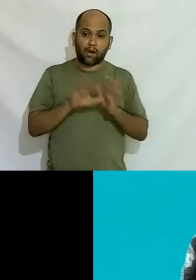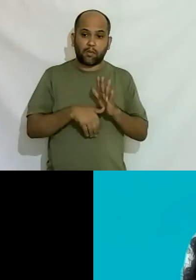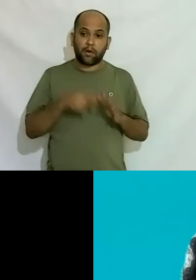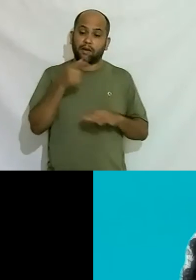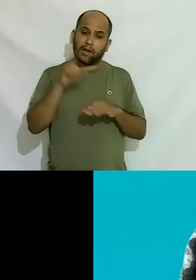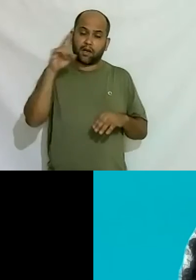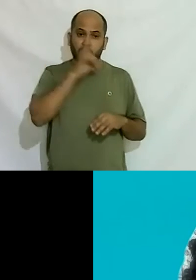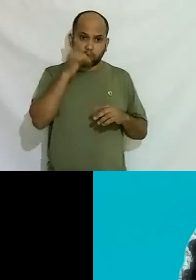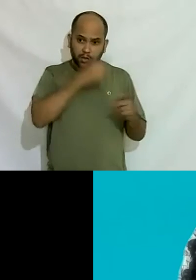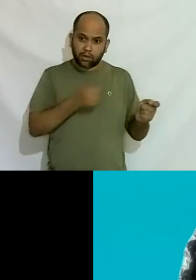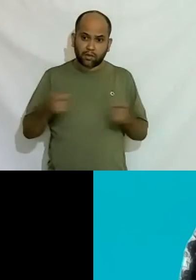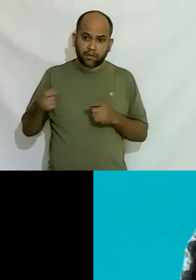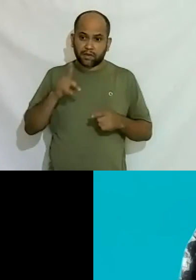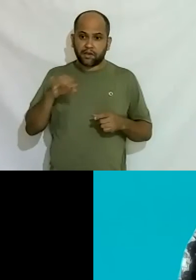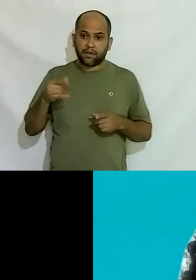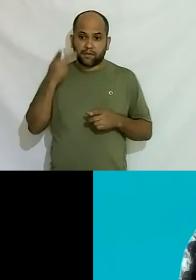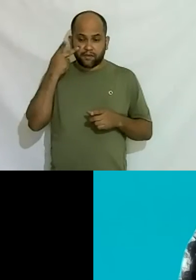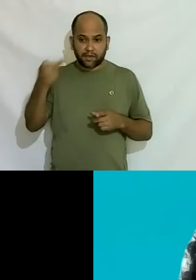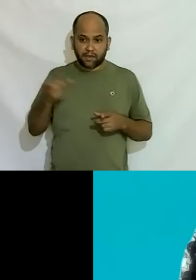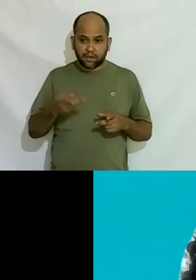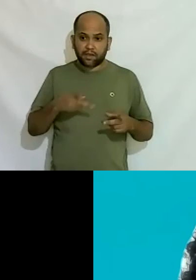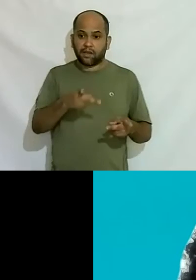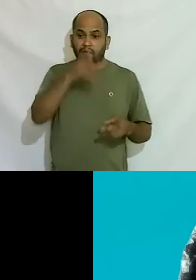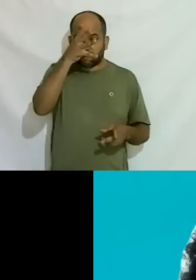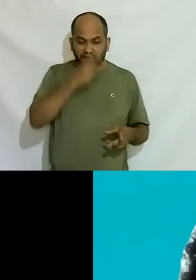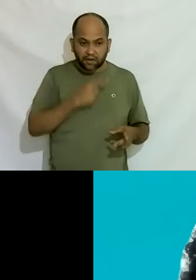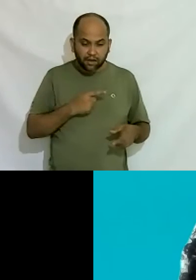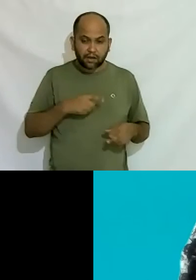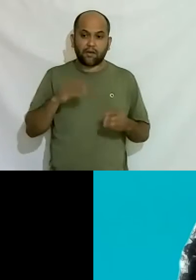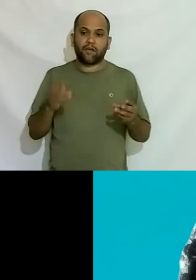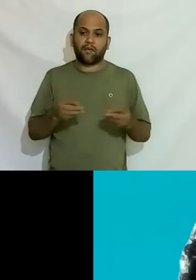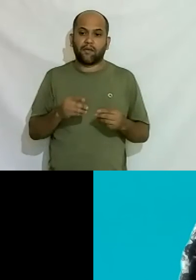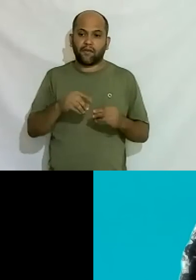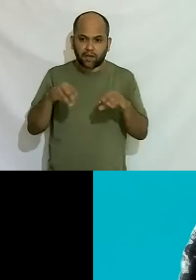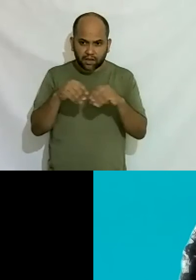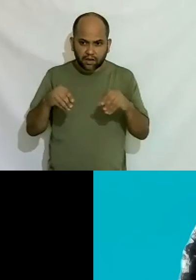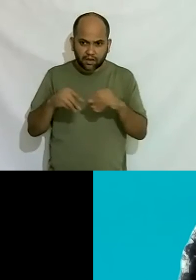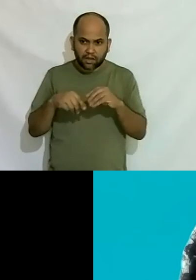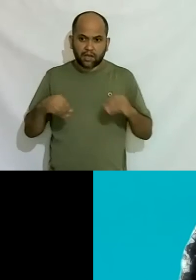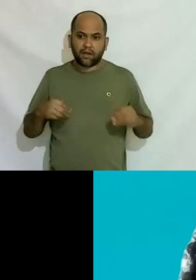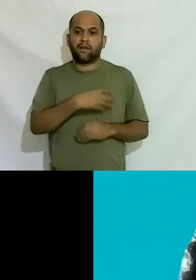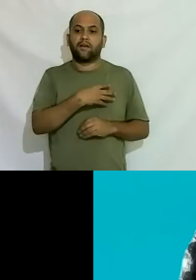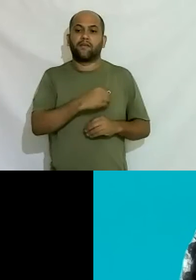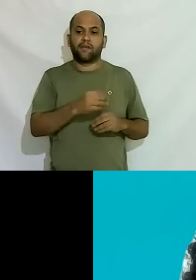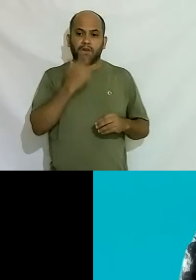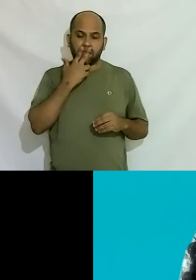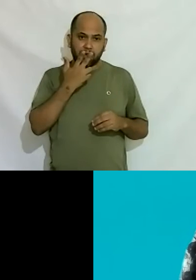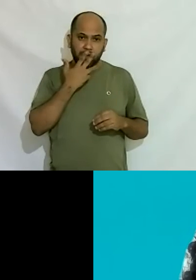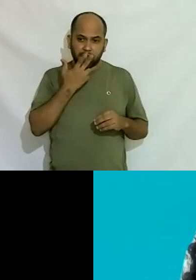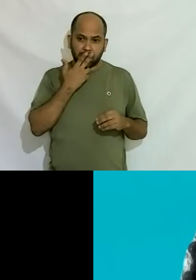domingo todo dia de visita com franguinho com farofinha pra levar pro filho com cigarrinho com não sei o que